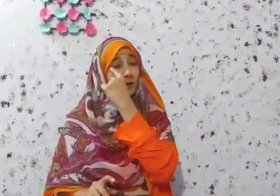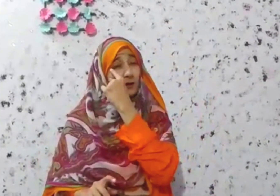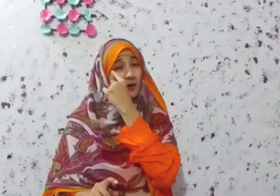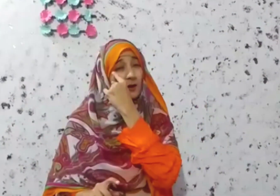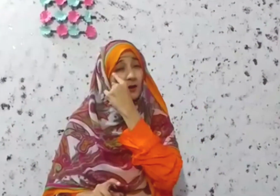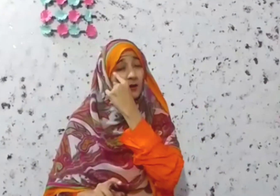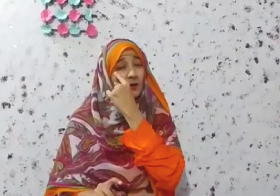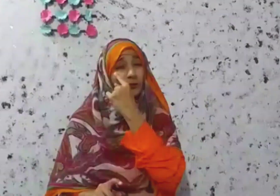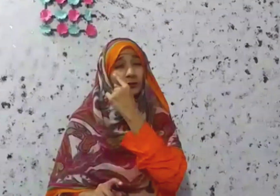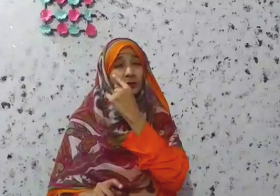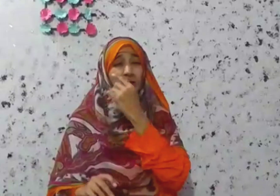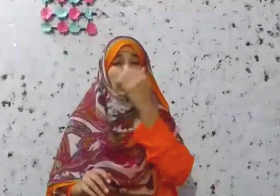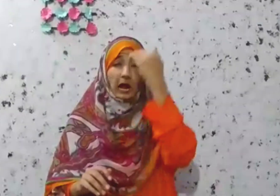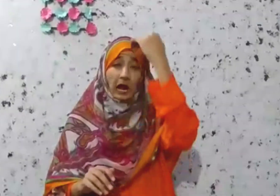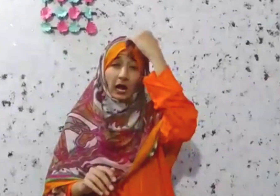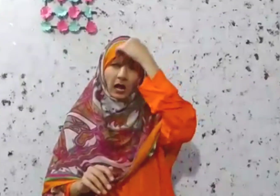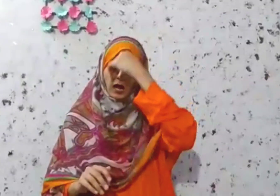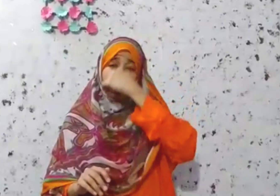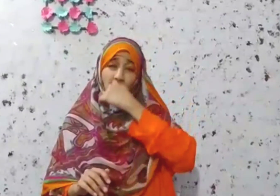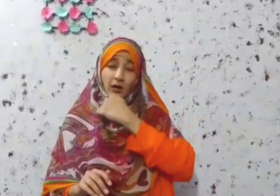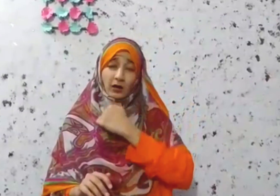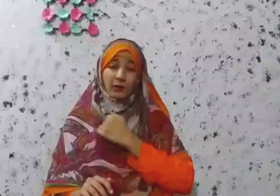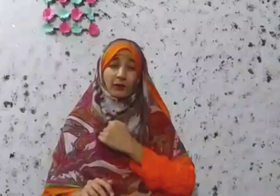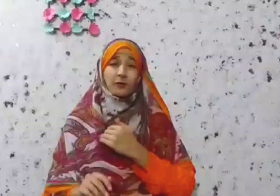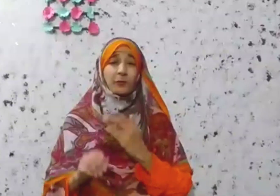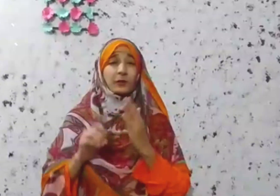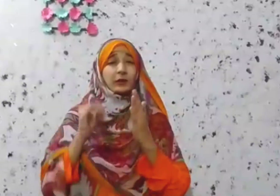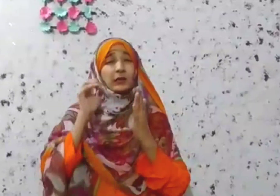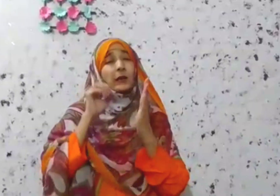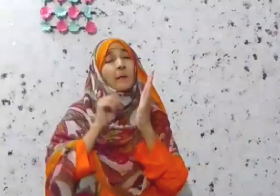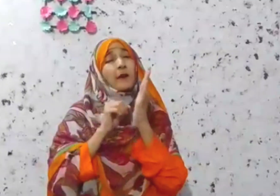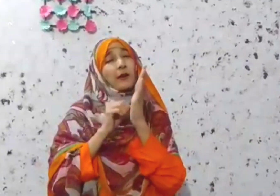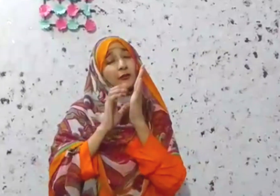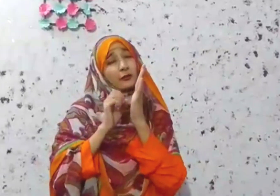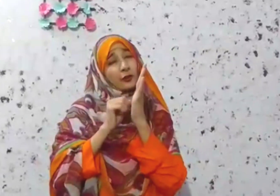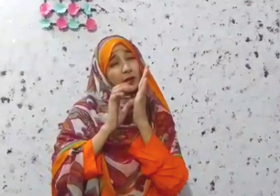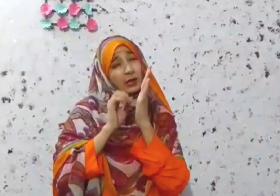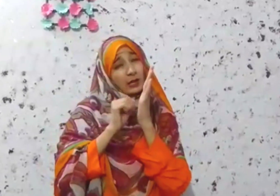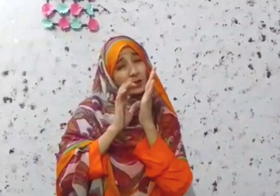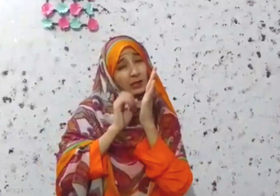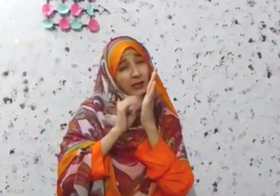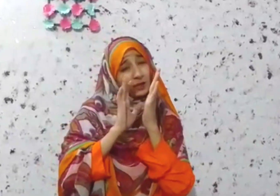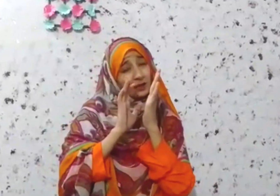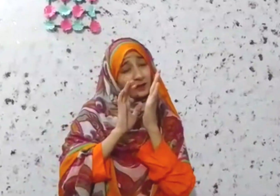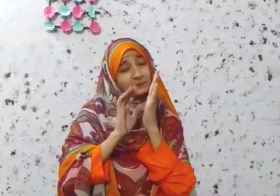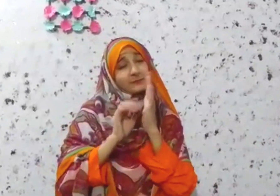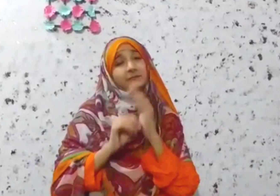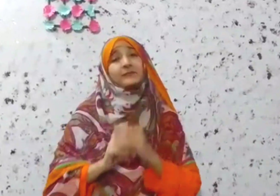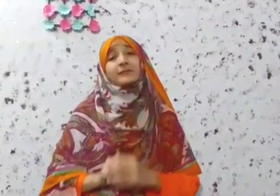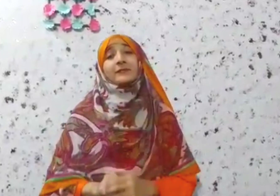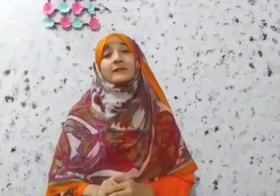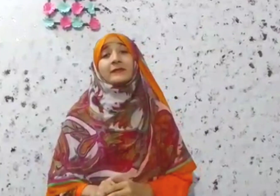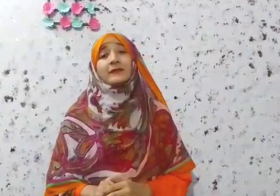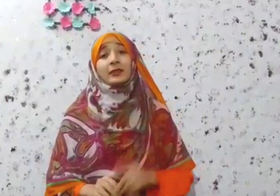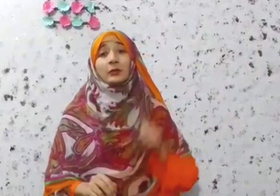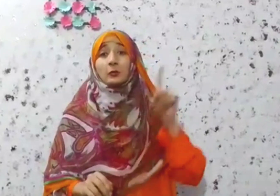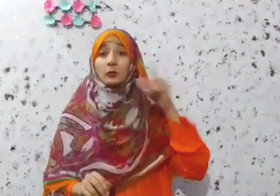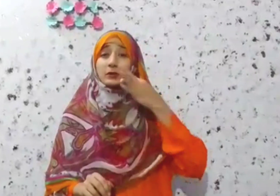उतरे तो आखबत बखशे ये नूर